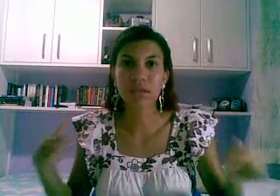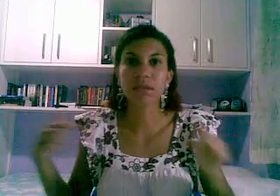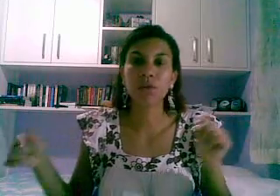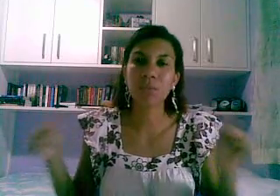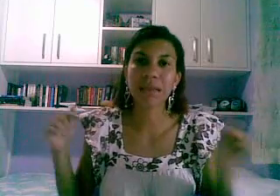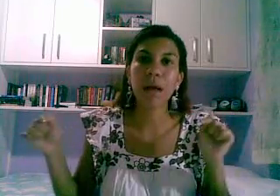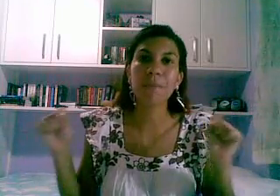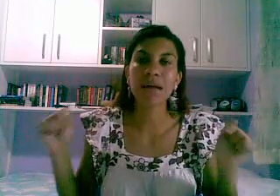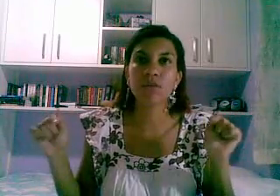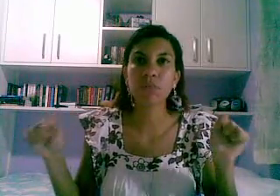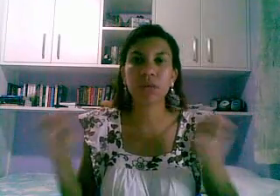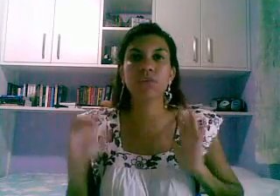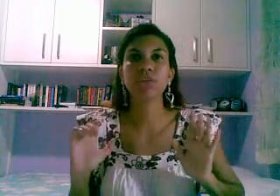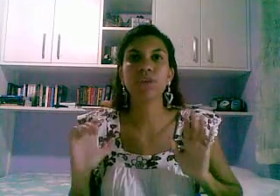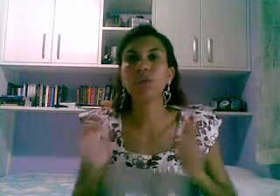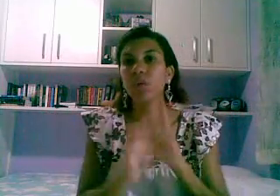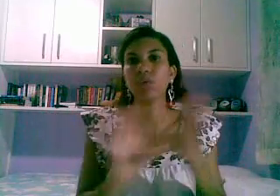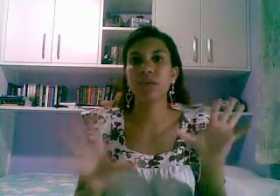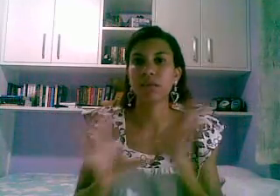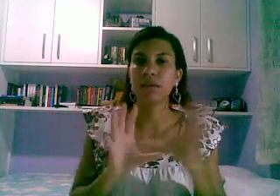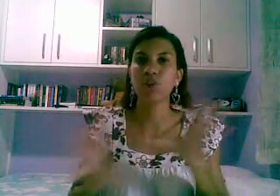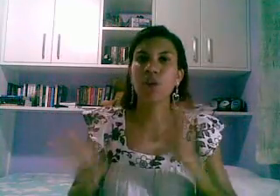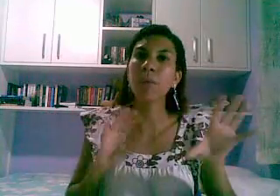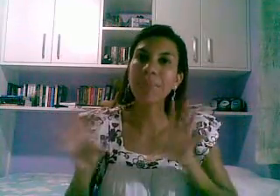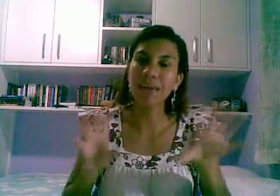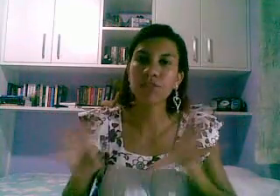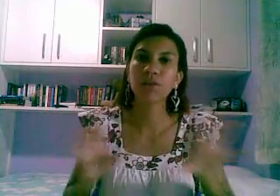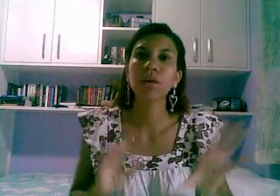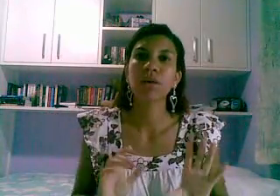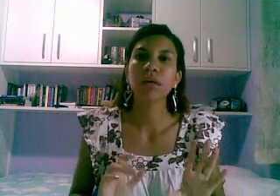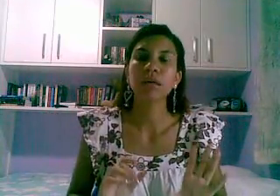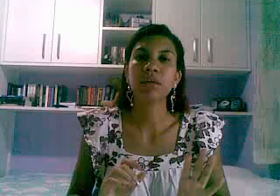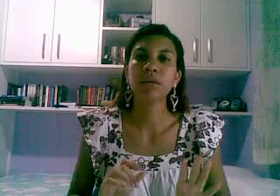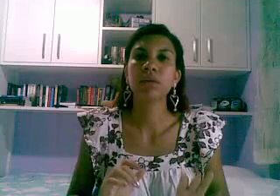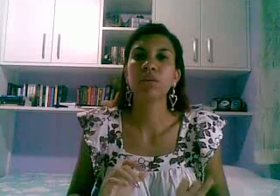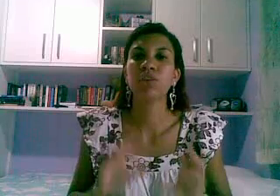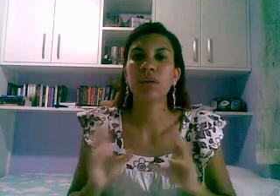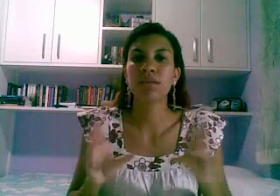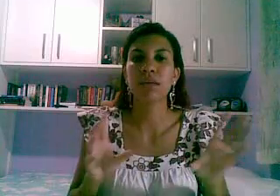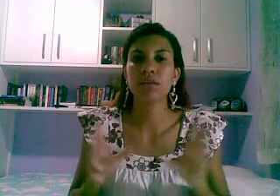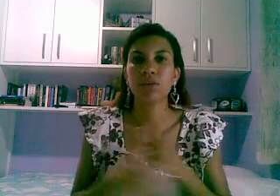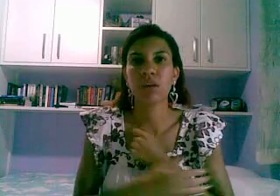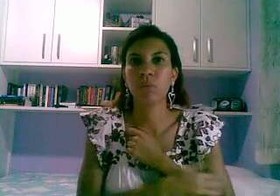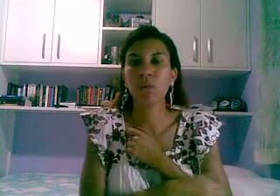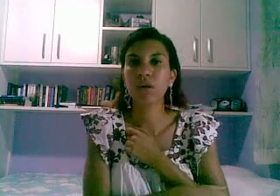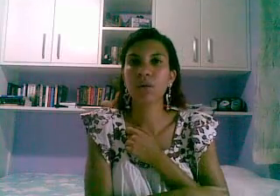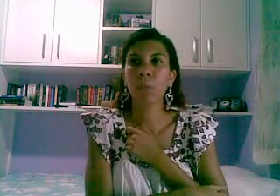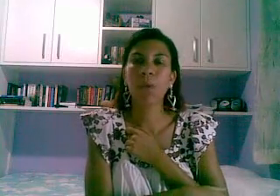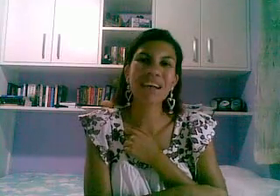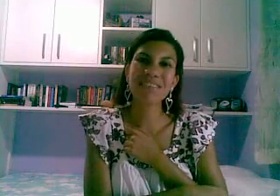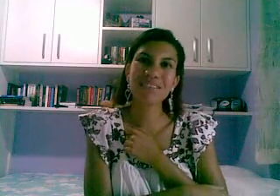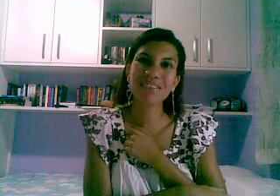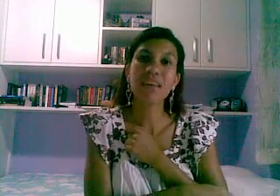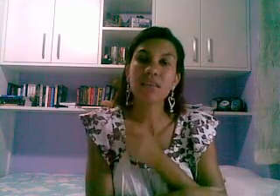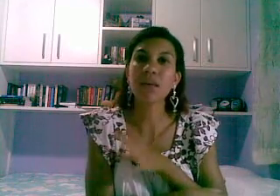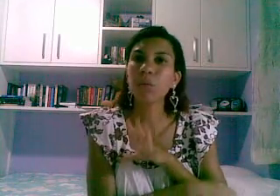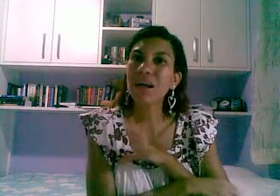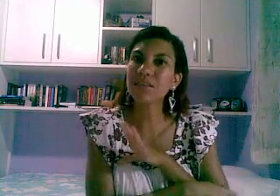você tem comentar mais ou menos em oito resenhas que é uma média de resenhas no blog quase tem resenha quase